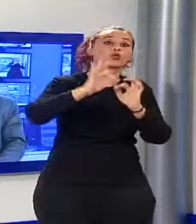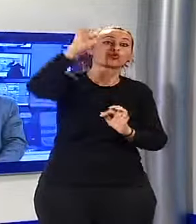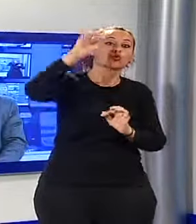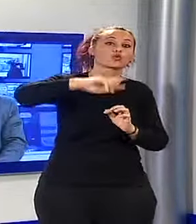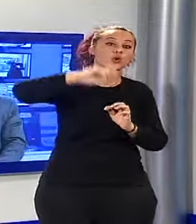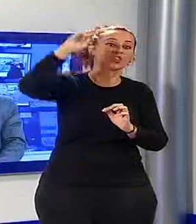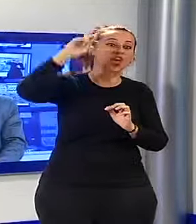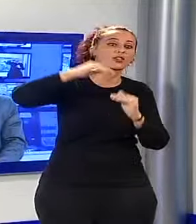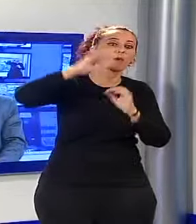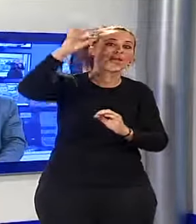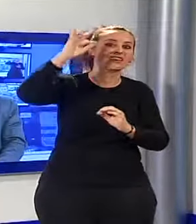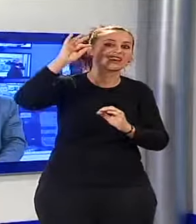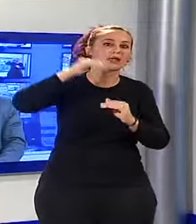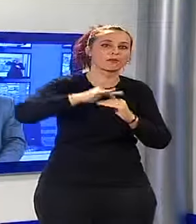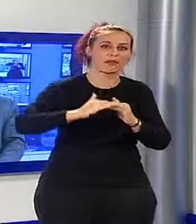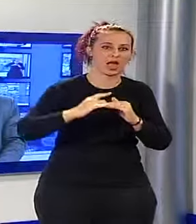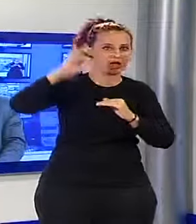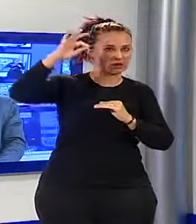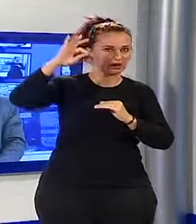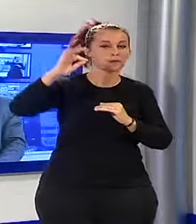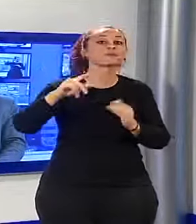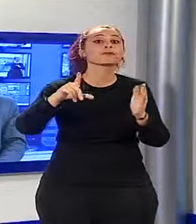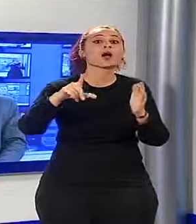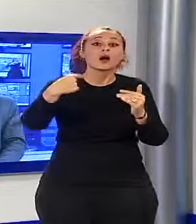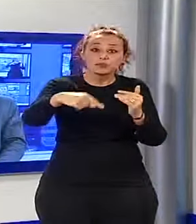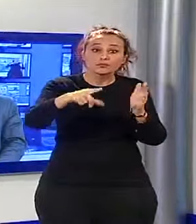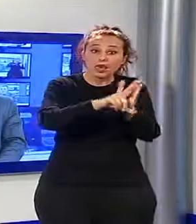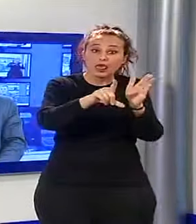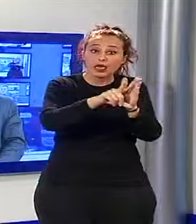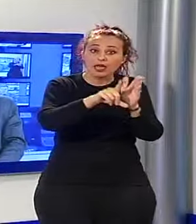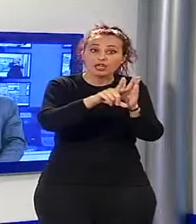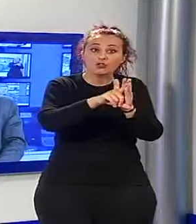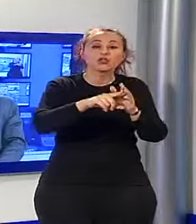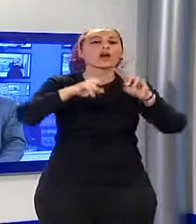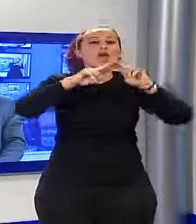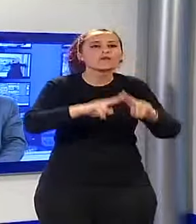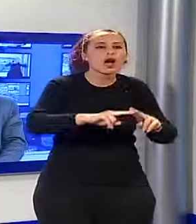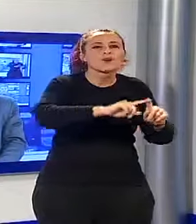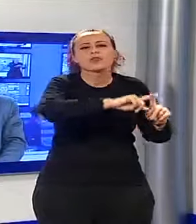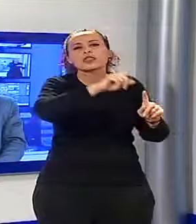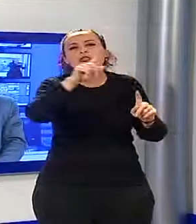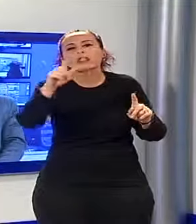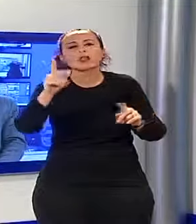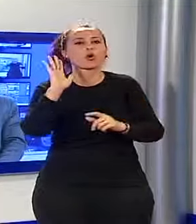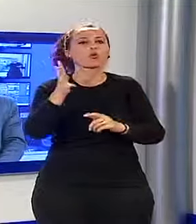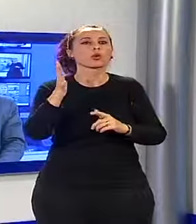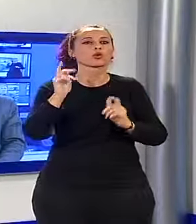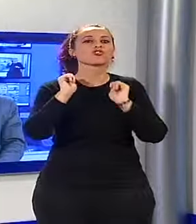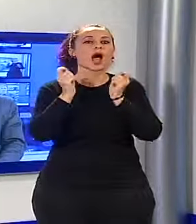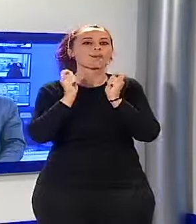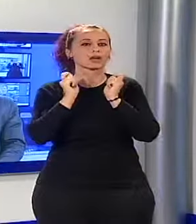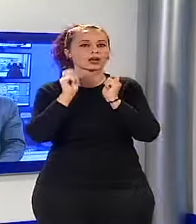Il provvedimento peraltro previsto dalle normative del nuovo codice della strada rimarrà in vigore fino al 15 aprile del